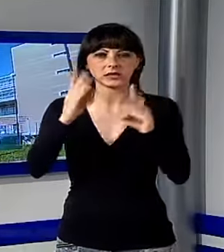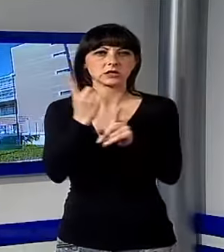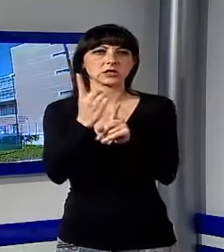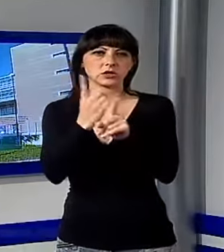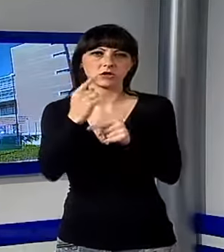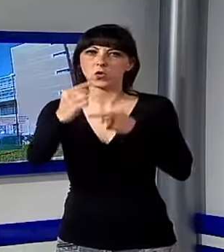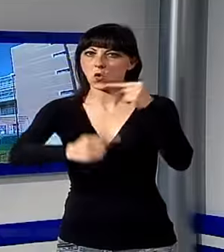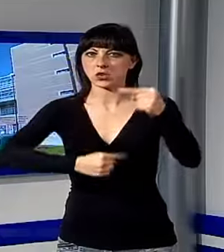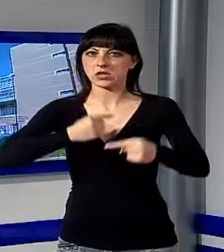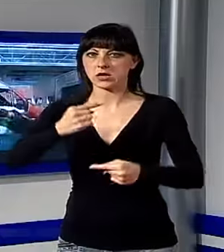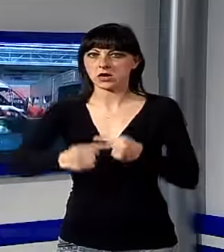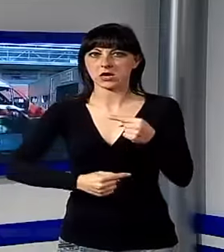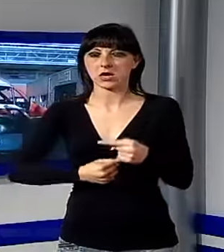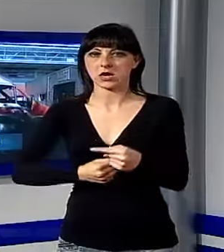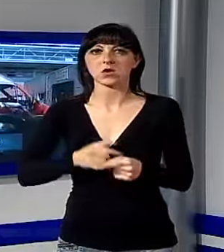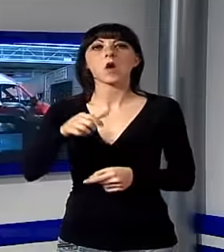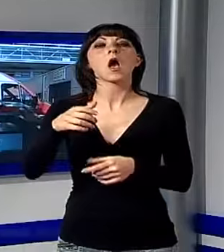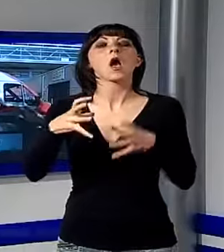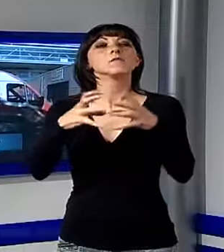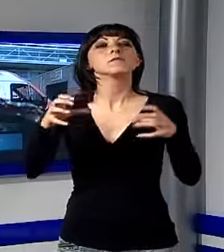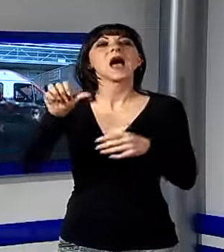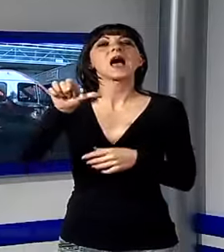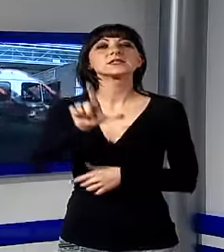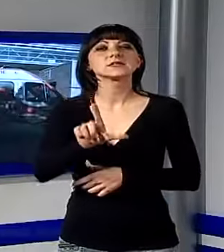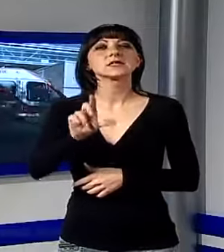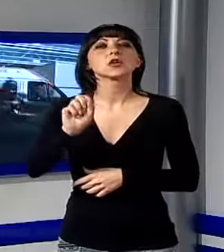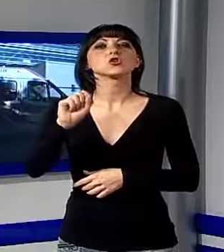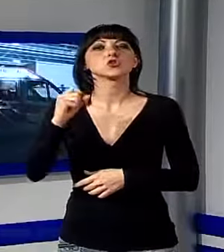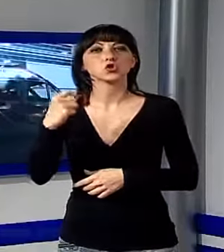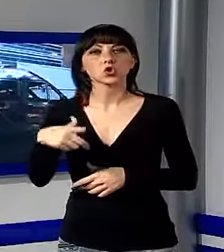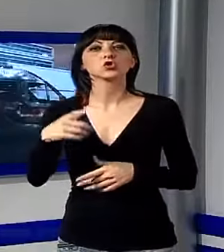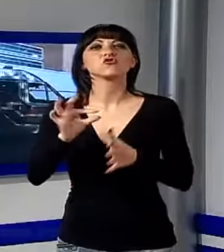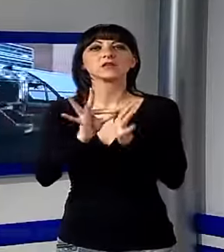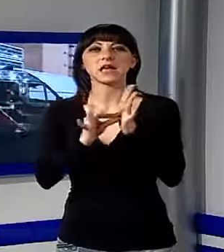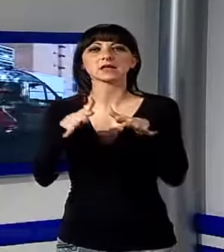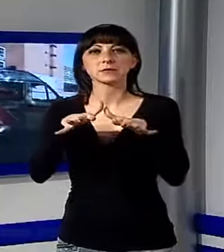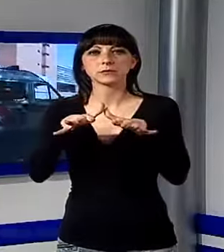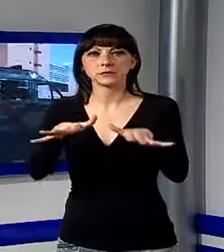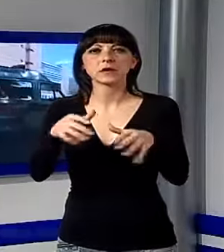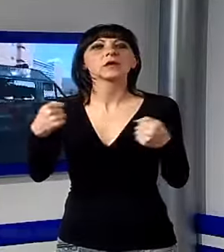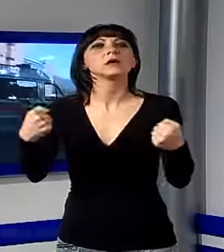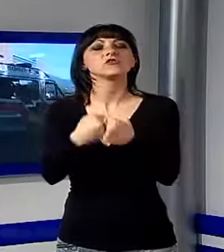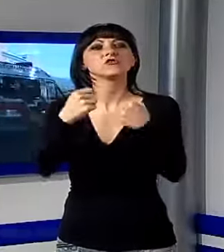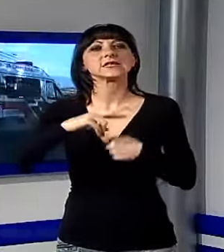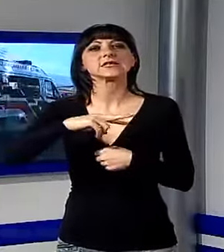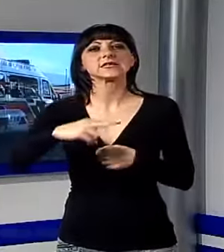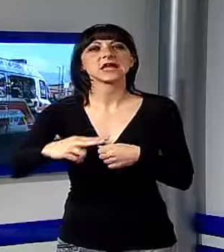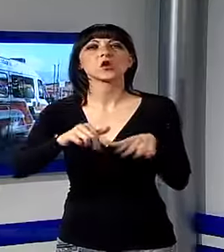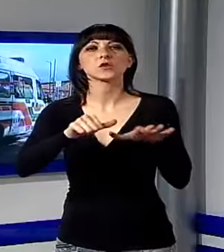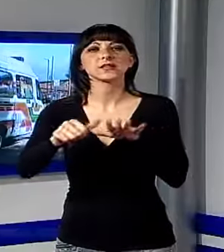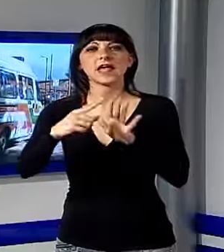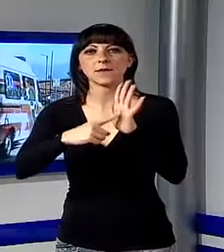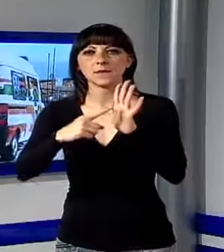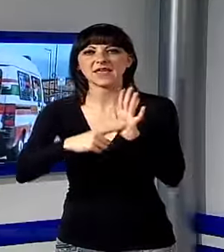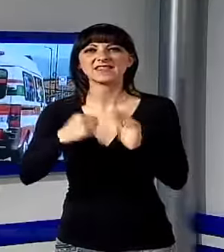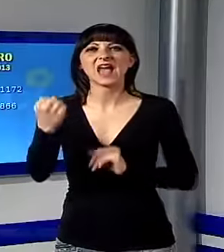tenuta alta. L'azienda USL 12 ha diffuso i dati sugli incidenti avvenuti nel secondo semestre 2013.